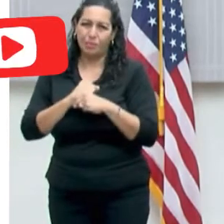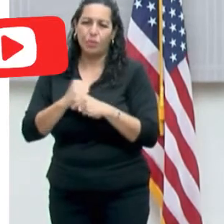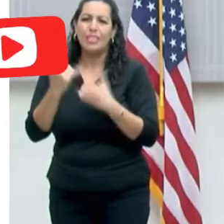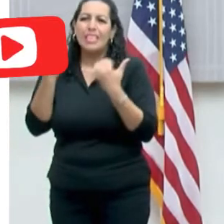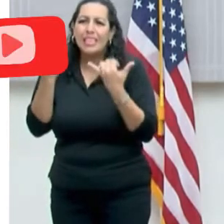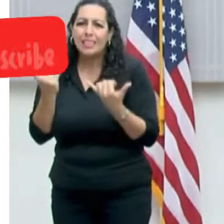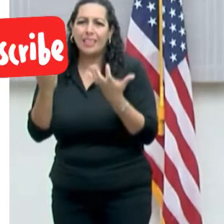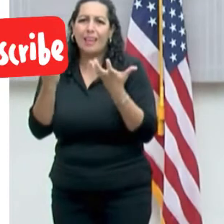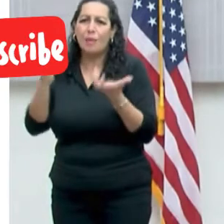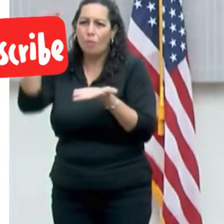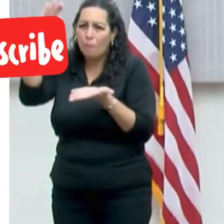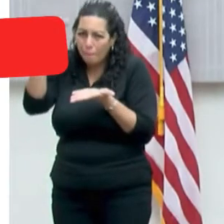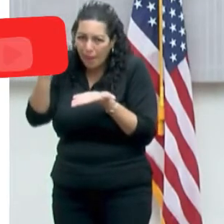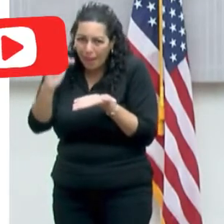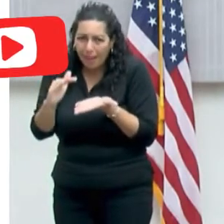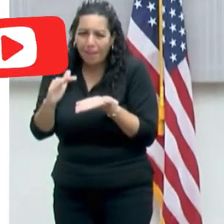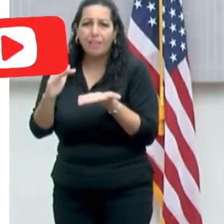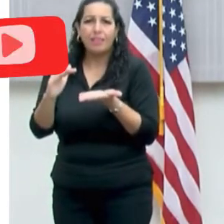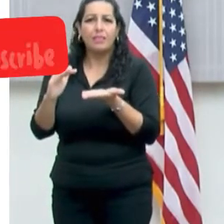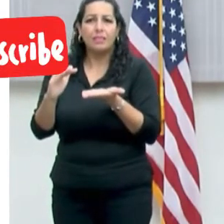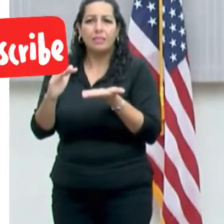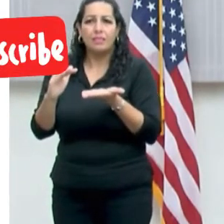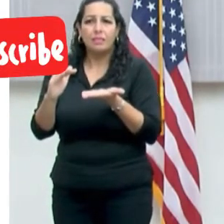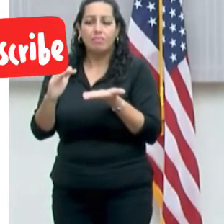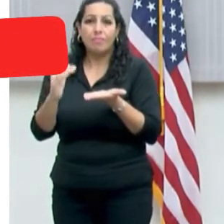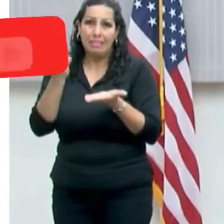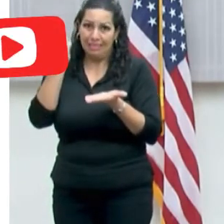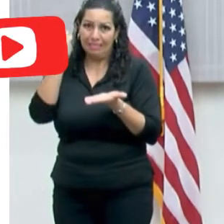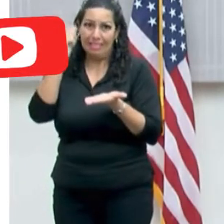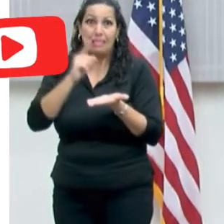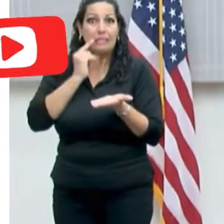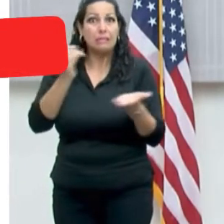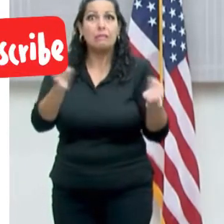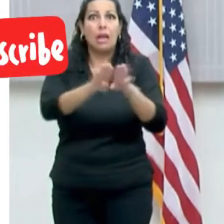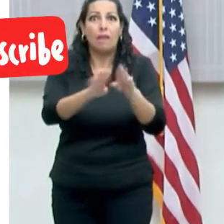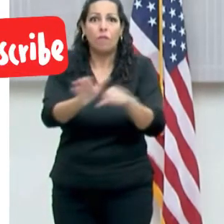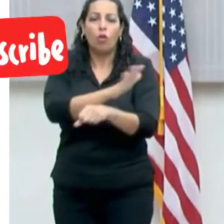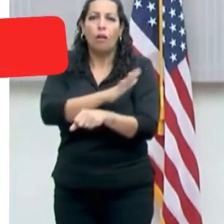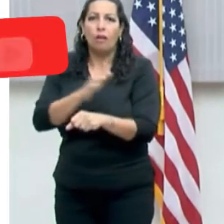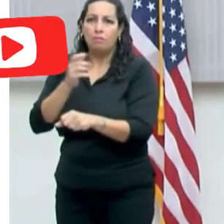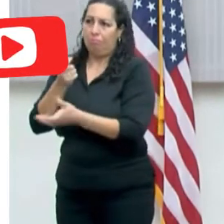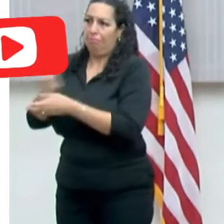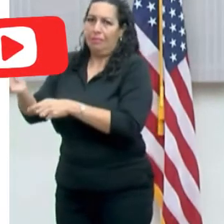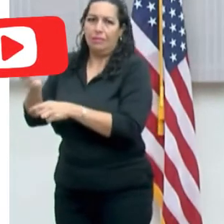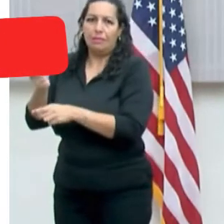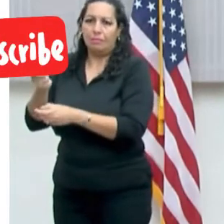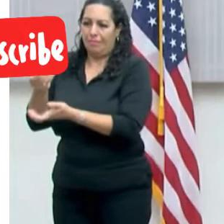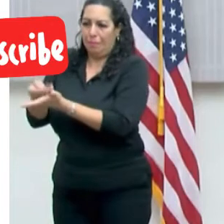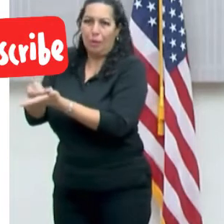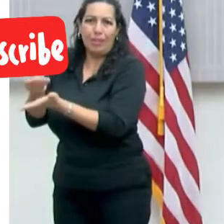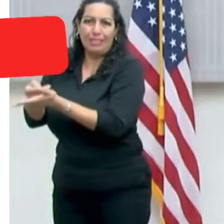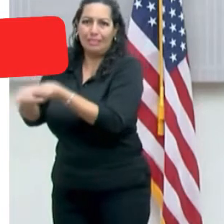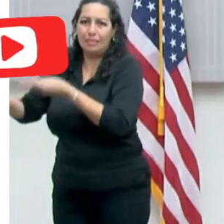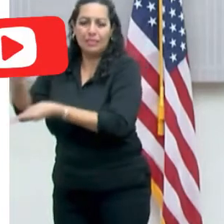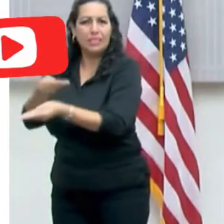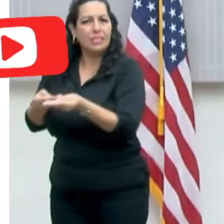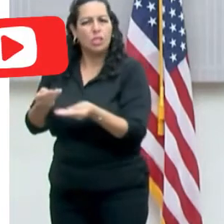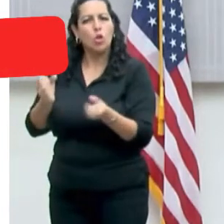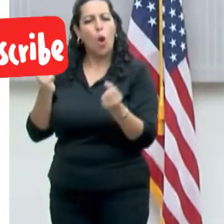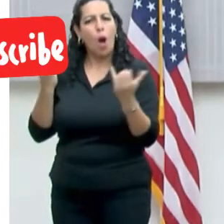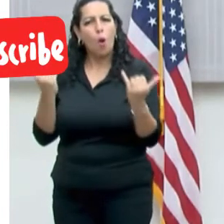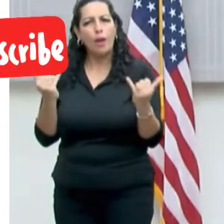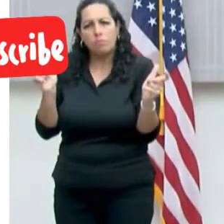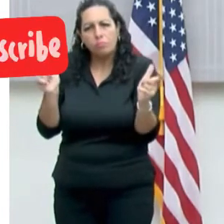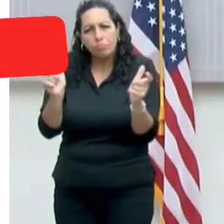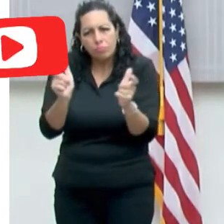posible sin afectar de forma injusta la actividad económica y los trabajos de nuestra gente. Reconocemos que en altas